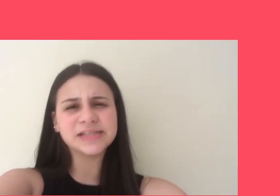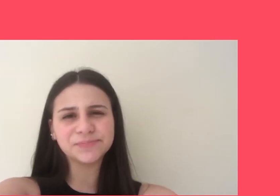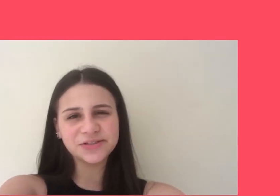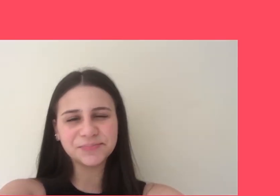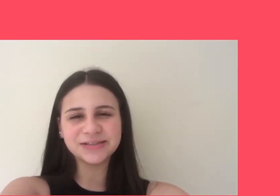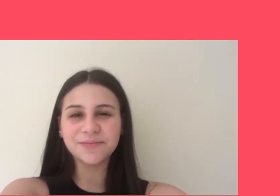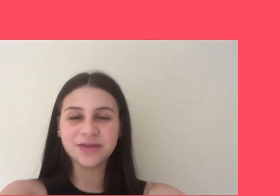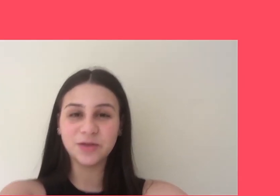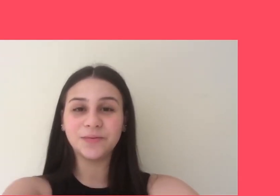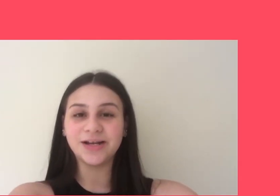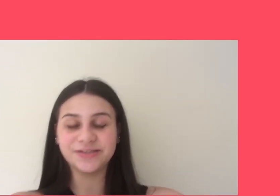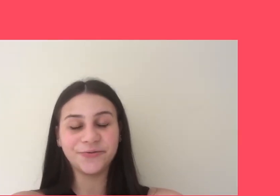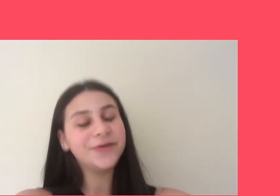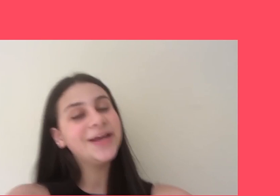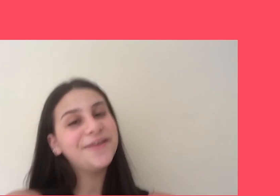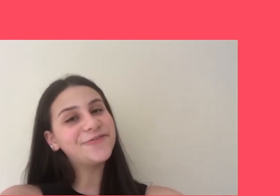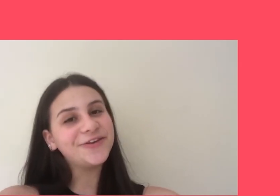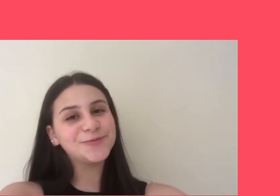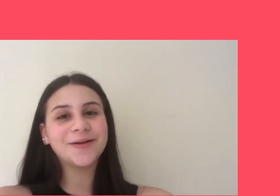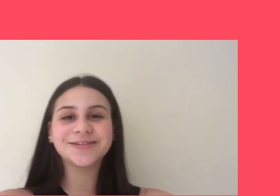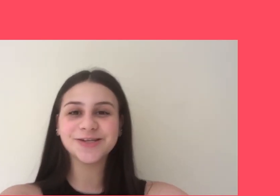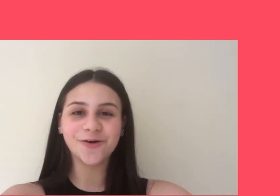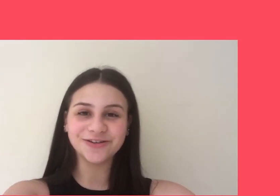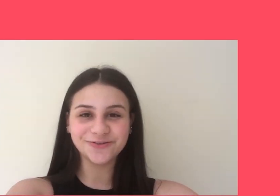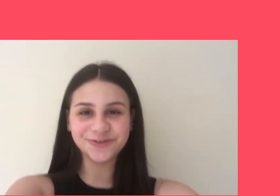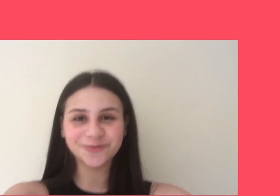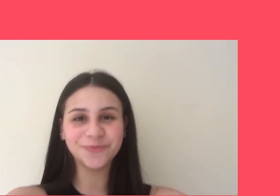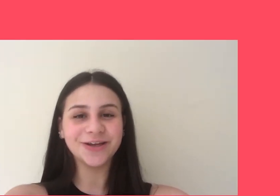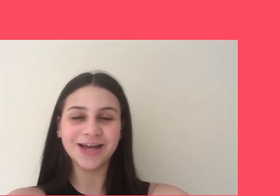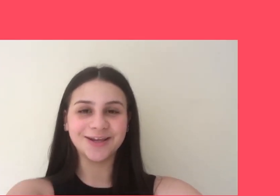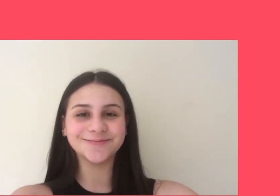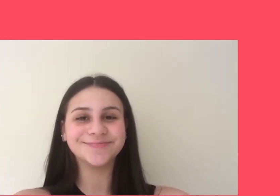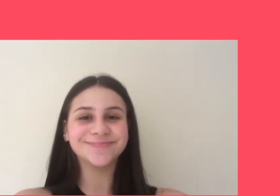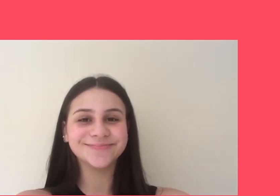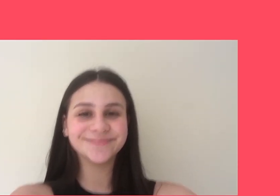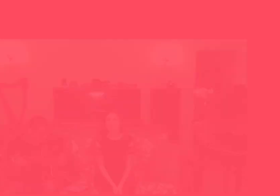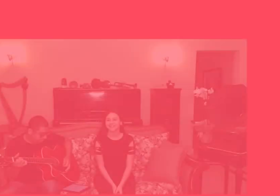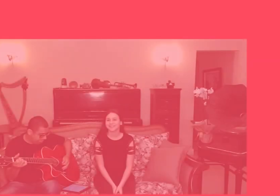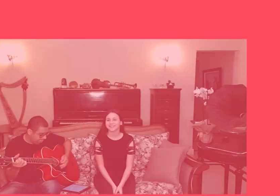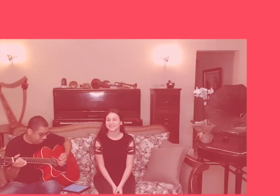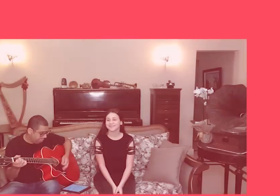agora nesses tempos de pandemia no Brasil. Enfim, espero que vocês gostem, fiz com muito carinho.